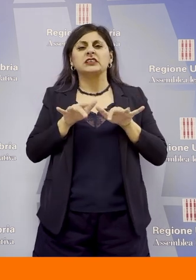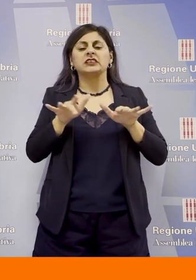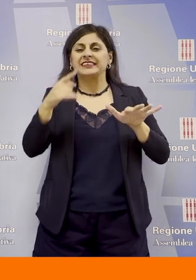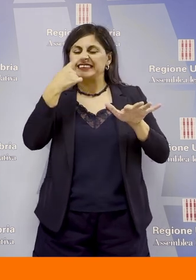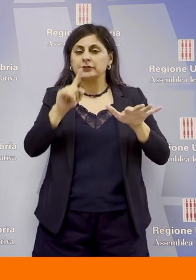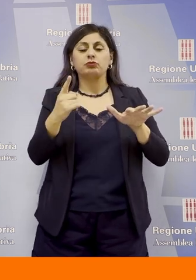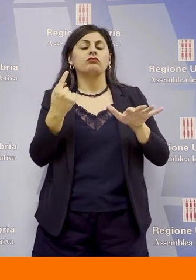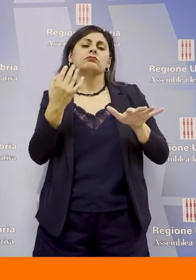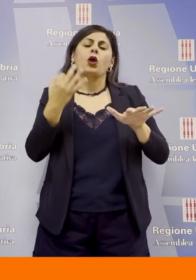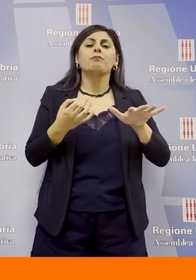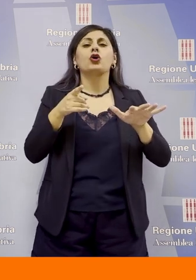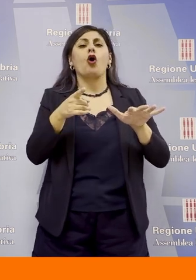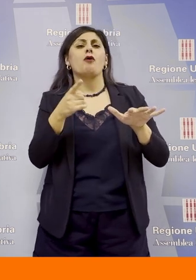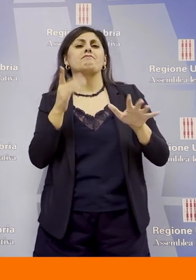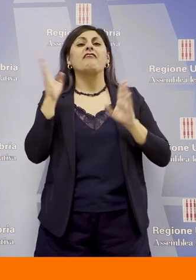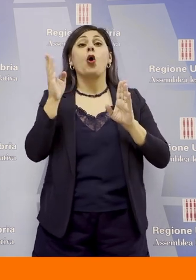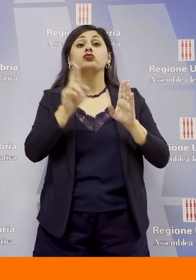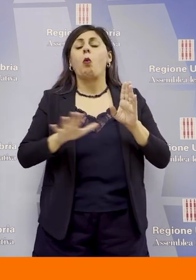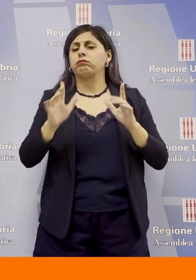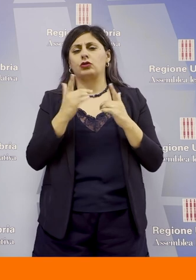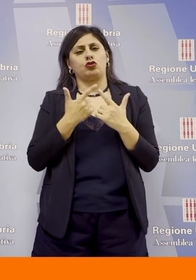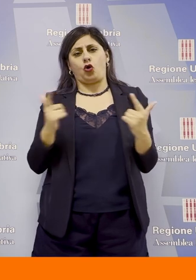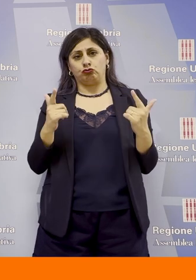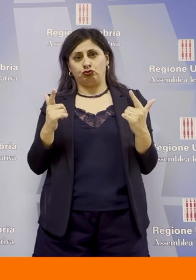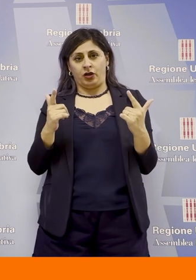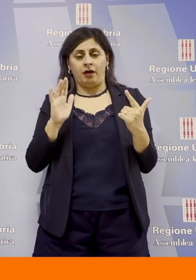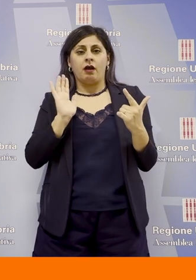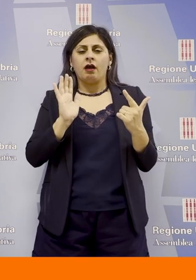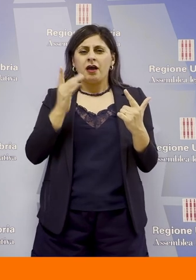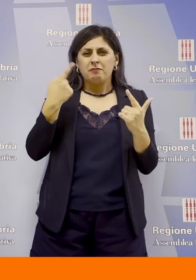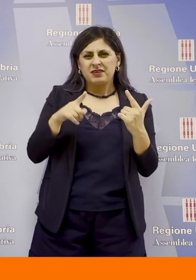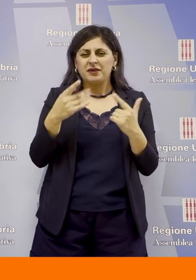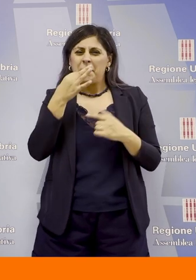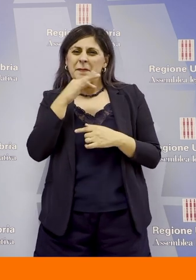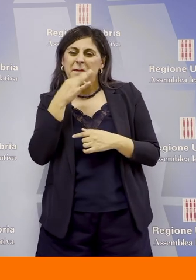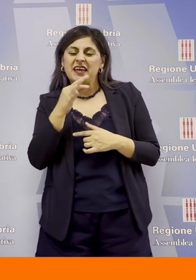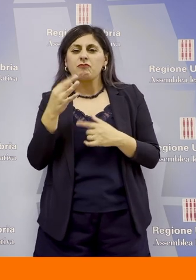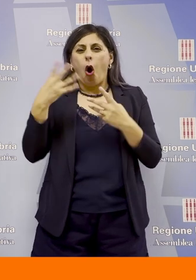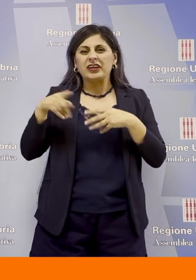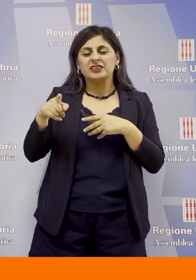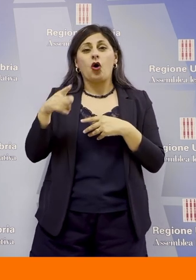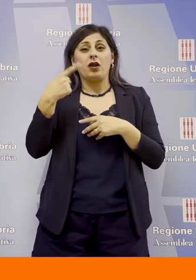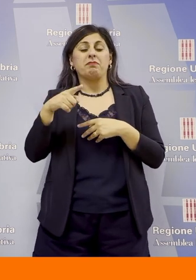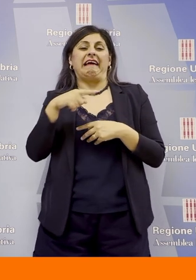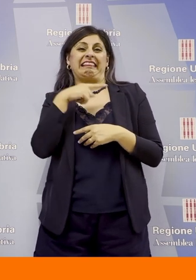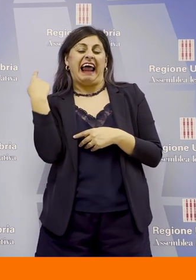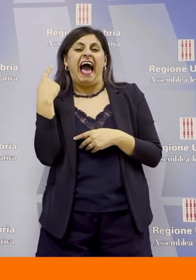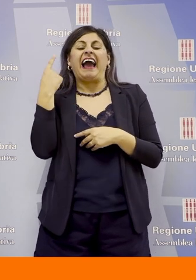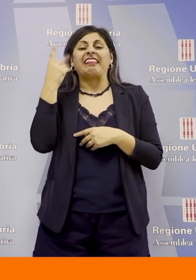mafioso in Umbria, dove mancano gli appigli di base su cui si fanno forti le organizzazioni come Cosa Nostra, Andrangheta, Camorra.